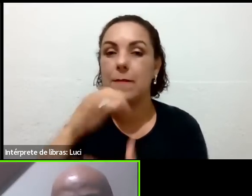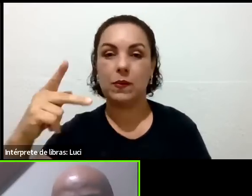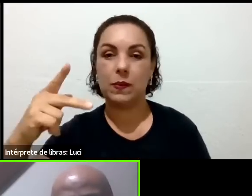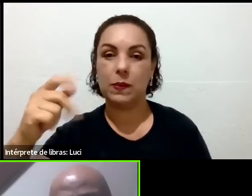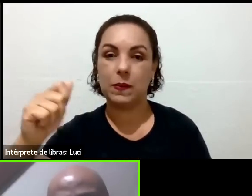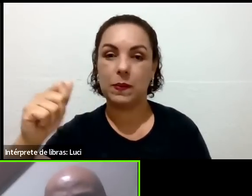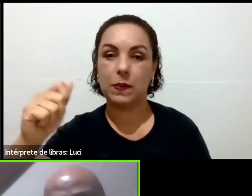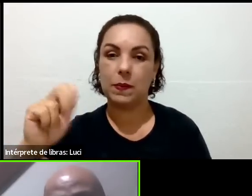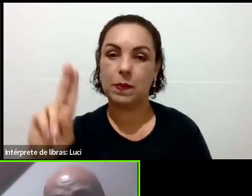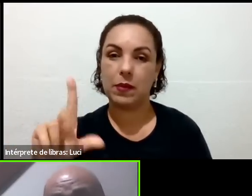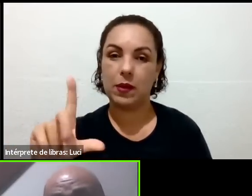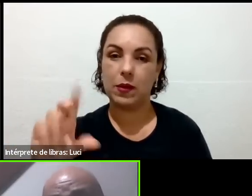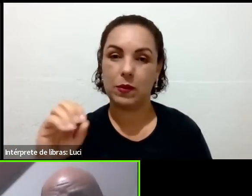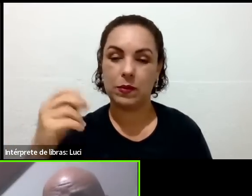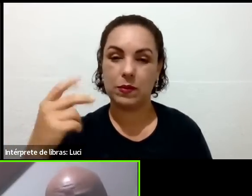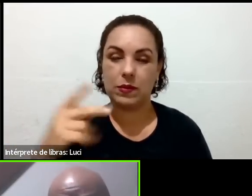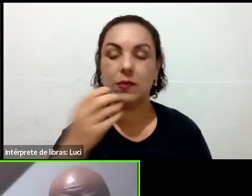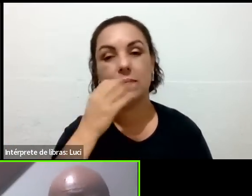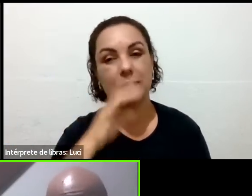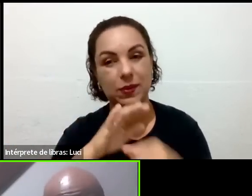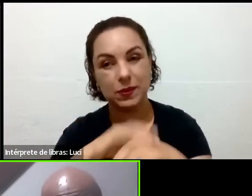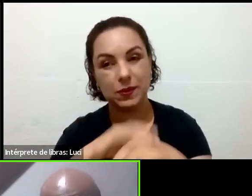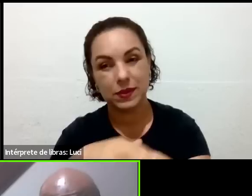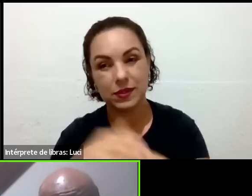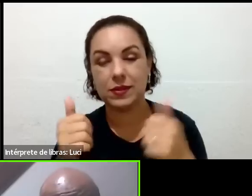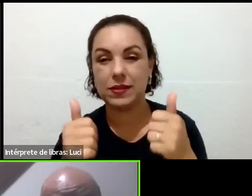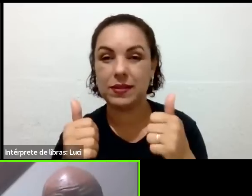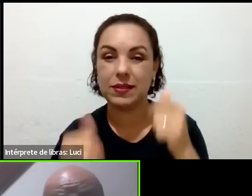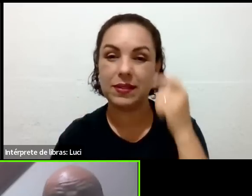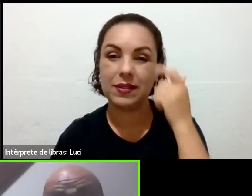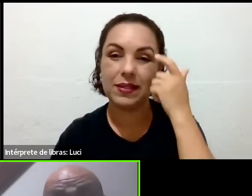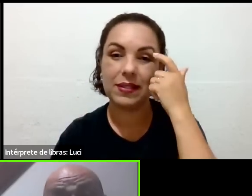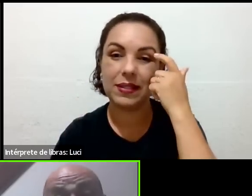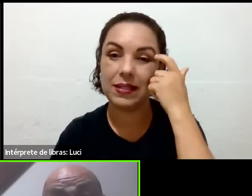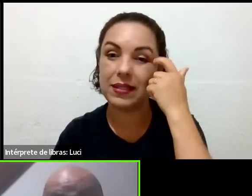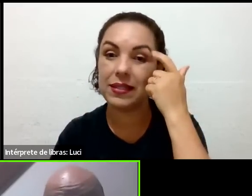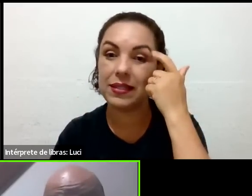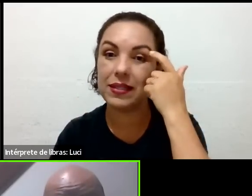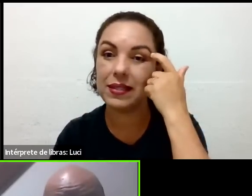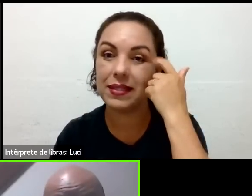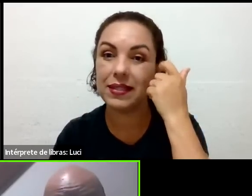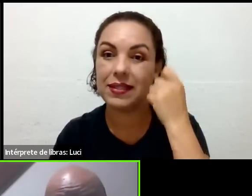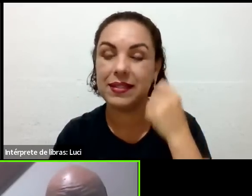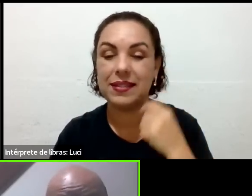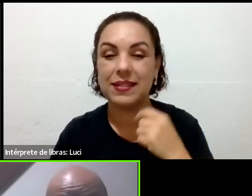Boa noite, Rômulo. Aliás, Rômulo, seu dia começou cedo, junto comigo.